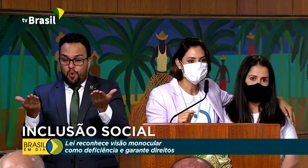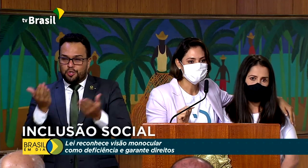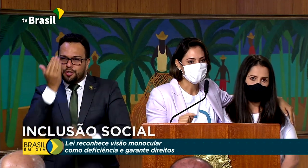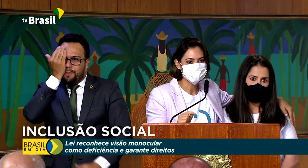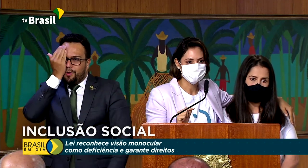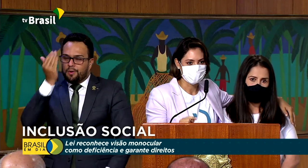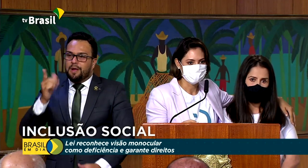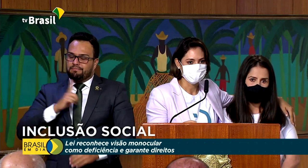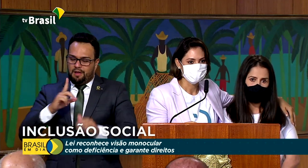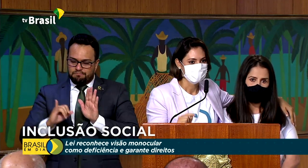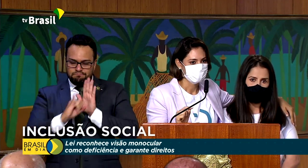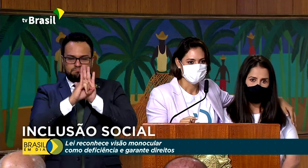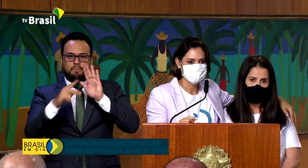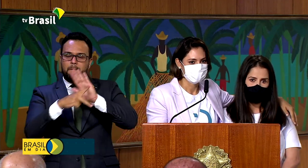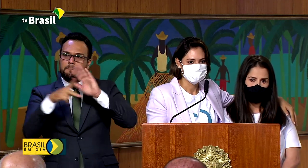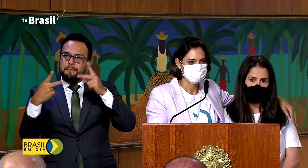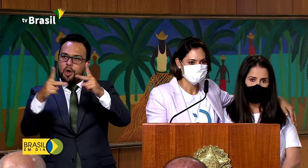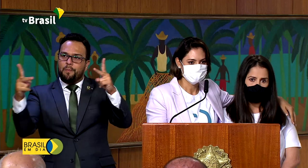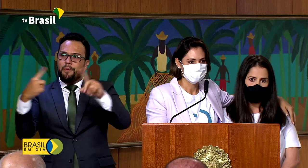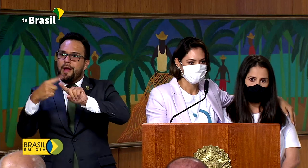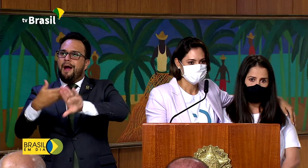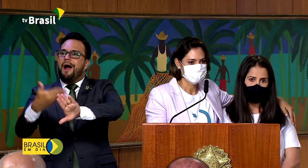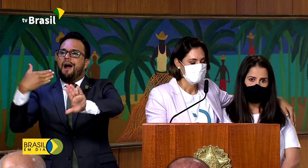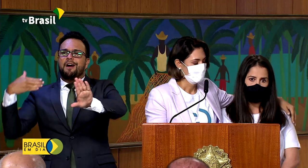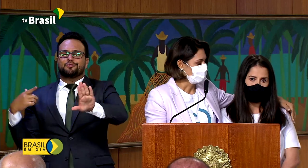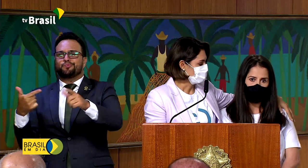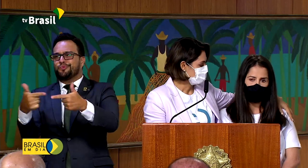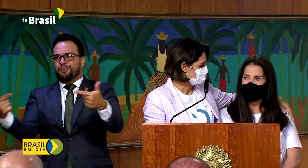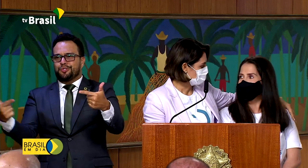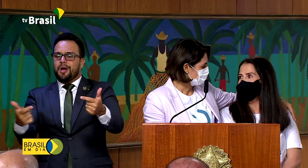identidade própria, coisa que eles não tinham antes.